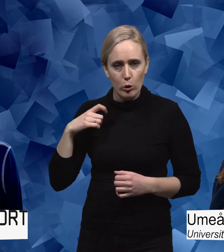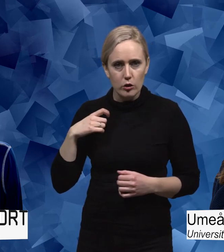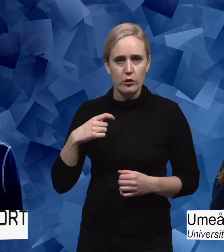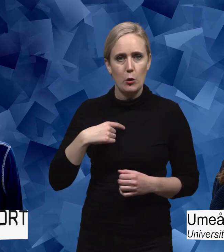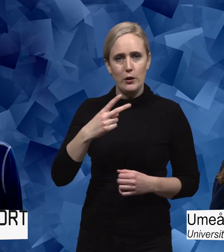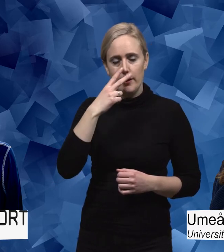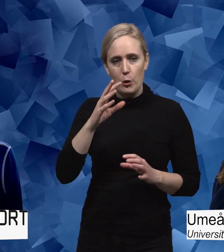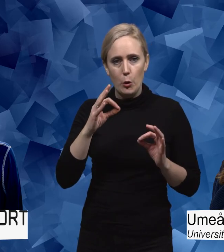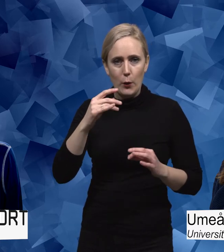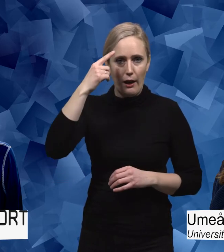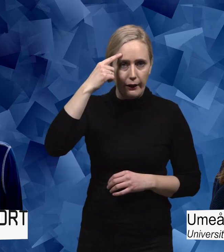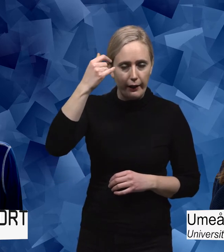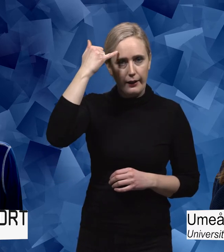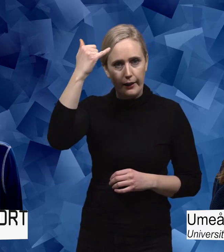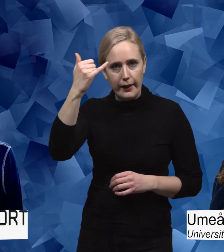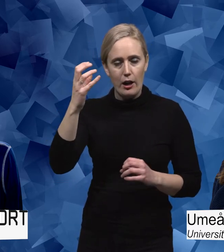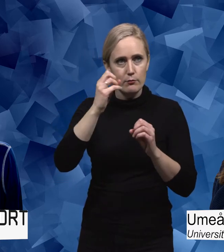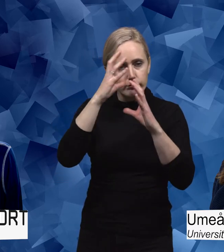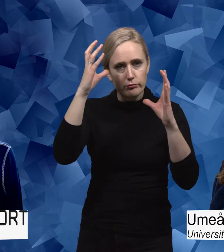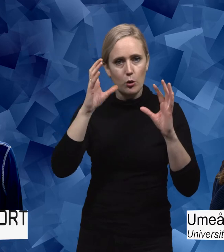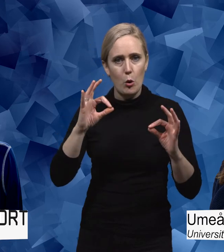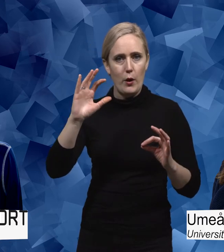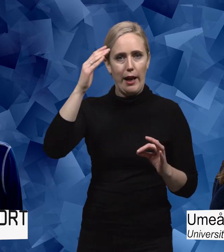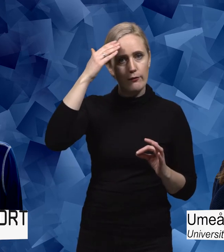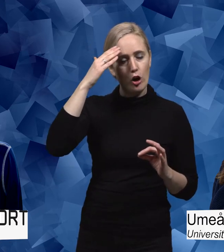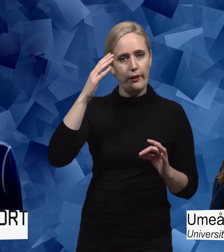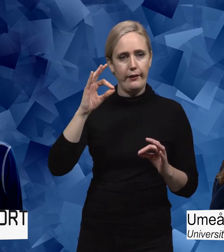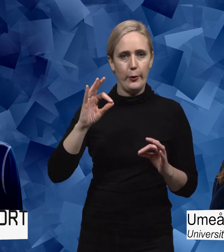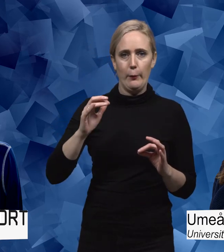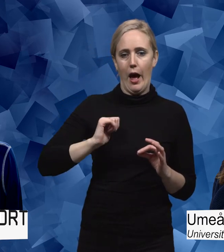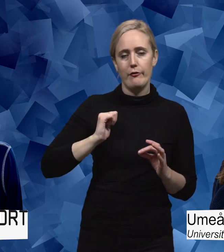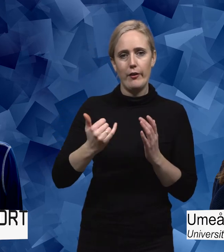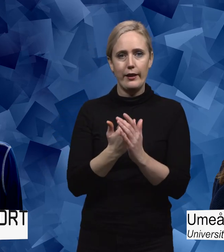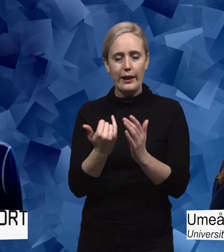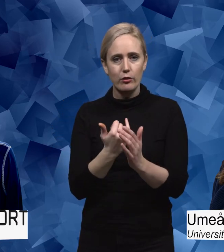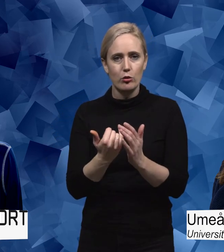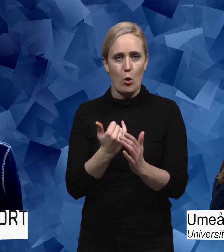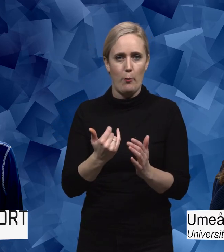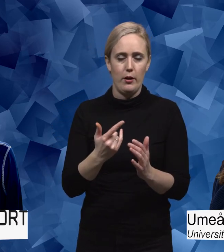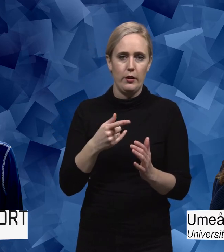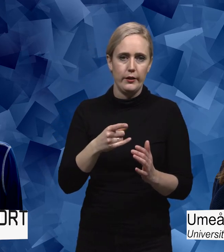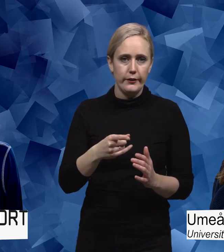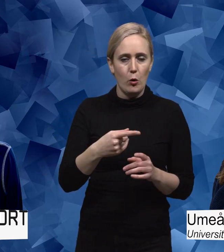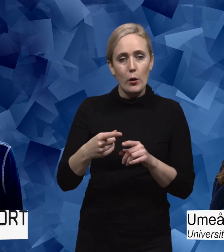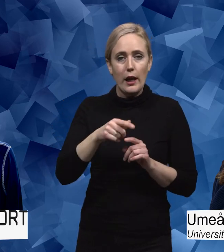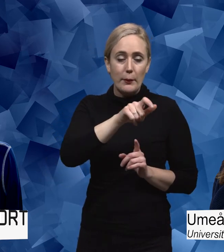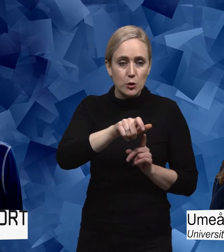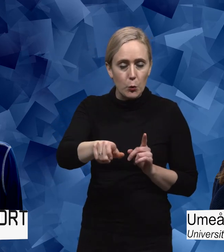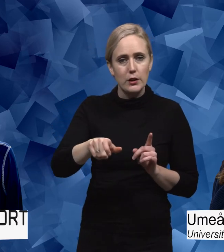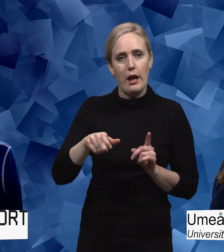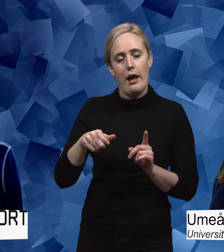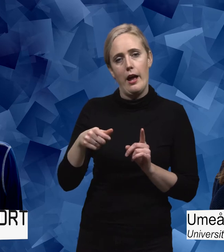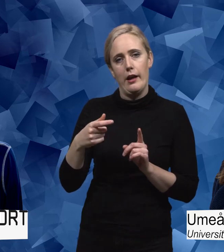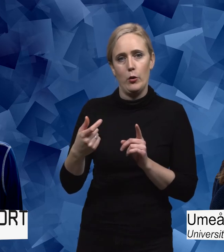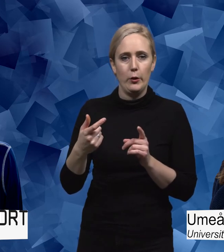och funderingarna, föreställningar och erfarenheter, hur de kommer till uttryck bland nyckelpersoner, utövare och så vidare inom